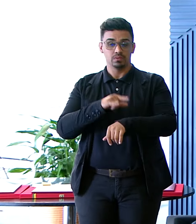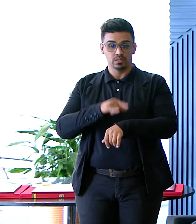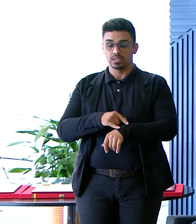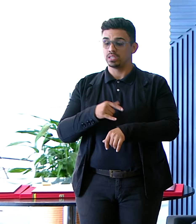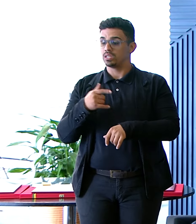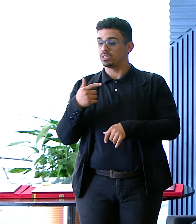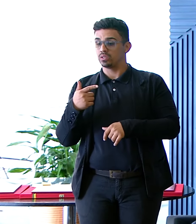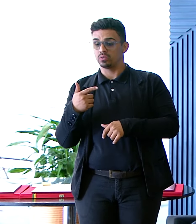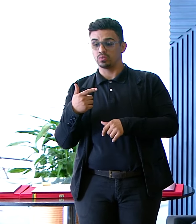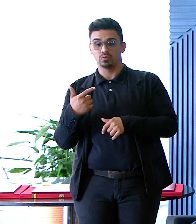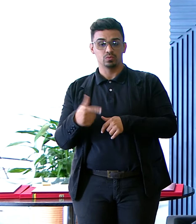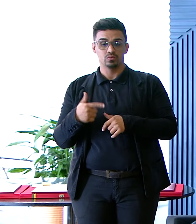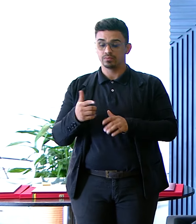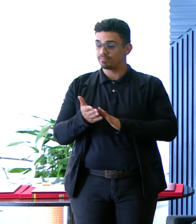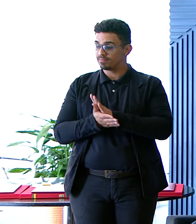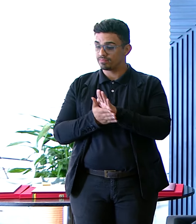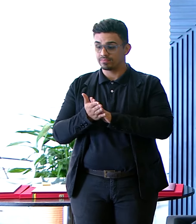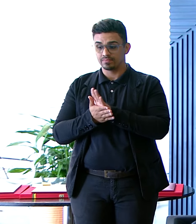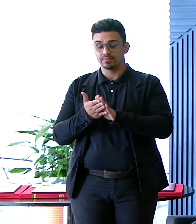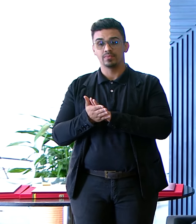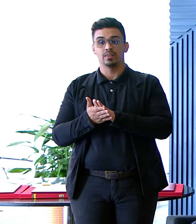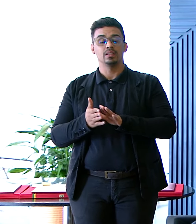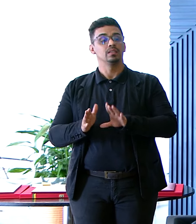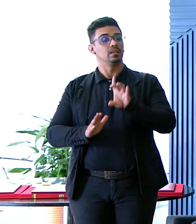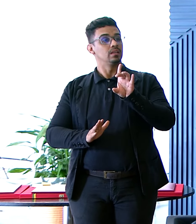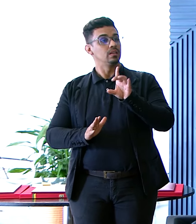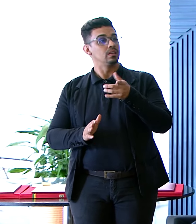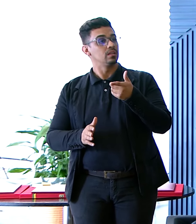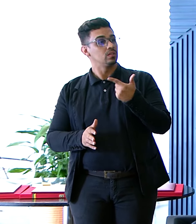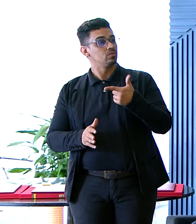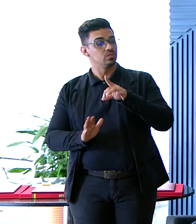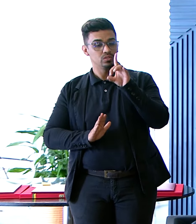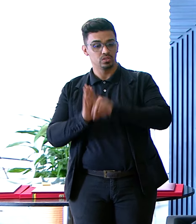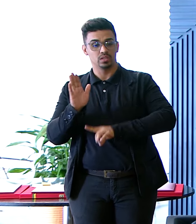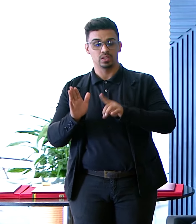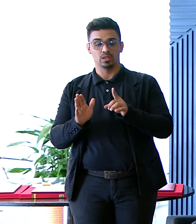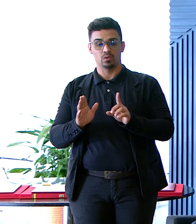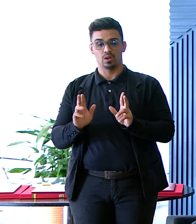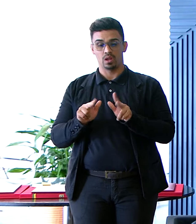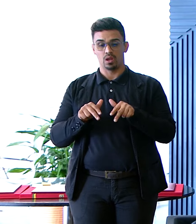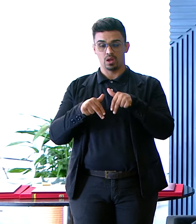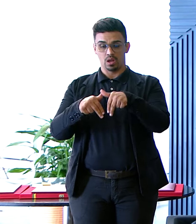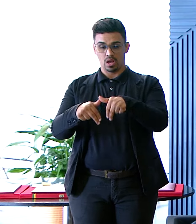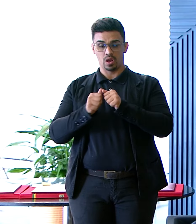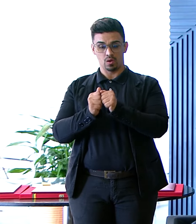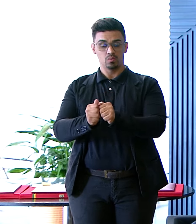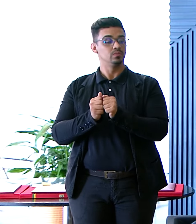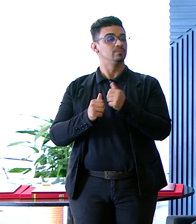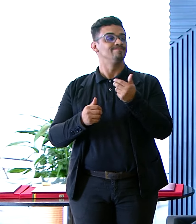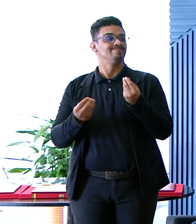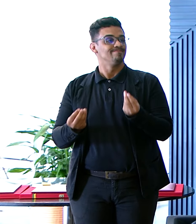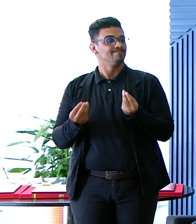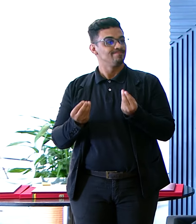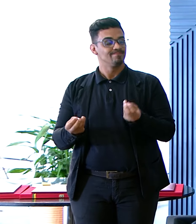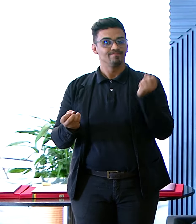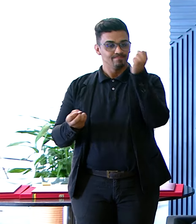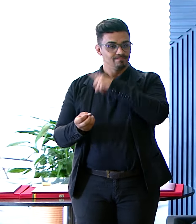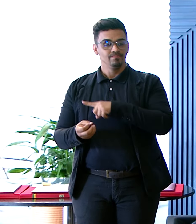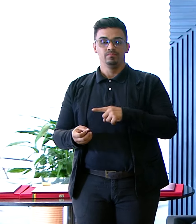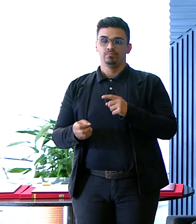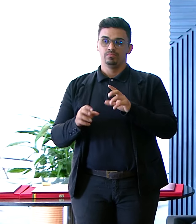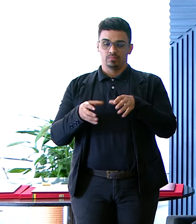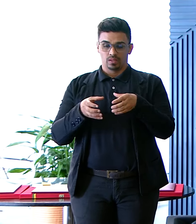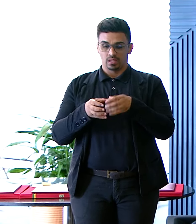todas as enfermarias Climatizadas Com direito acompanhante Com banheiro Em todas as suas unidades Fez com que o nosso Número de partos crescesse Porque a nossa